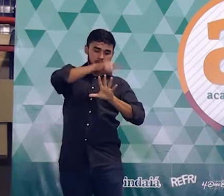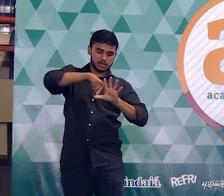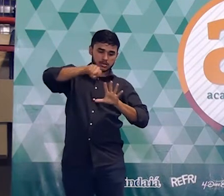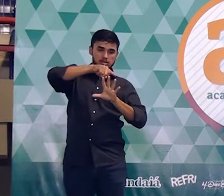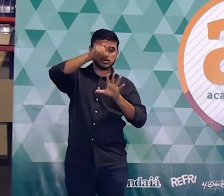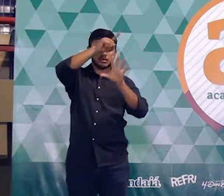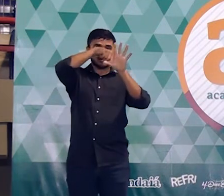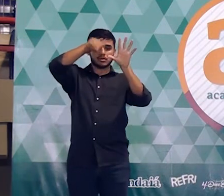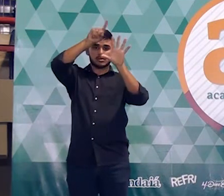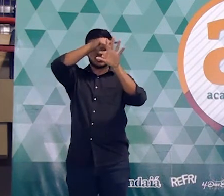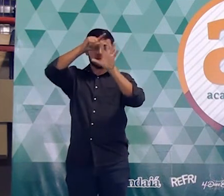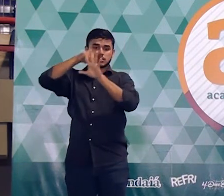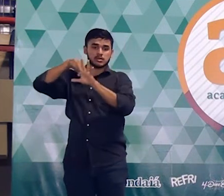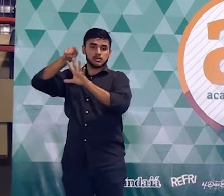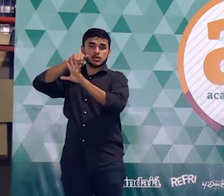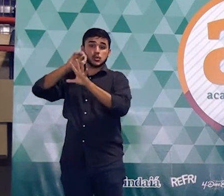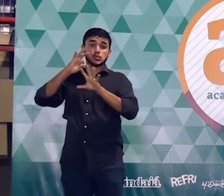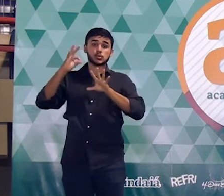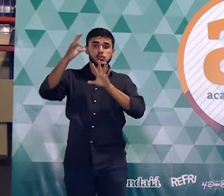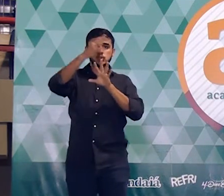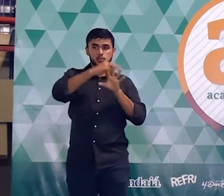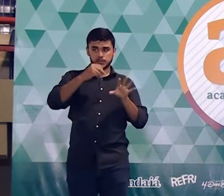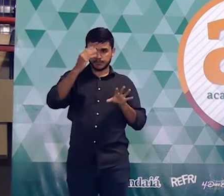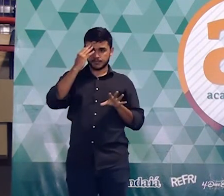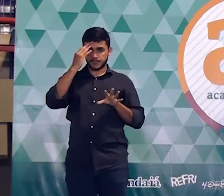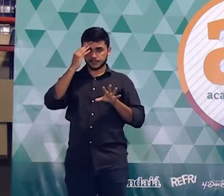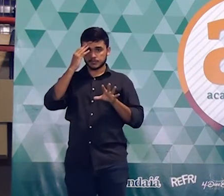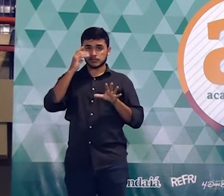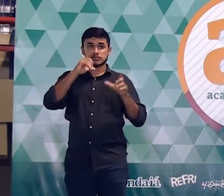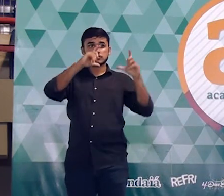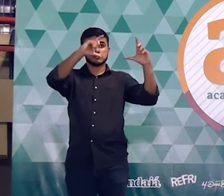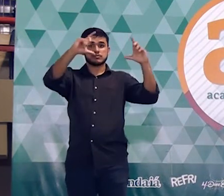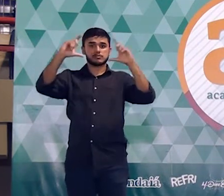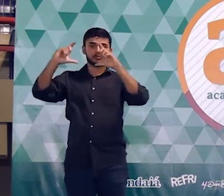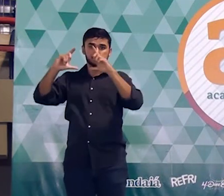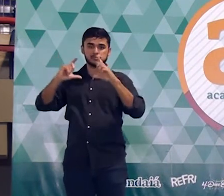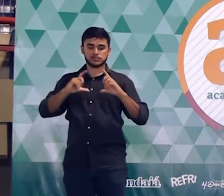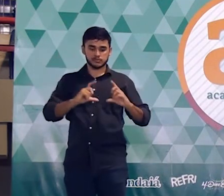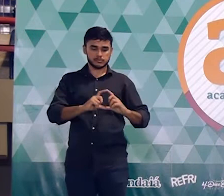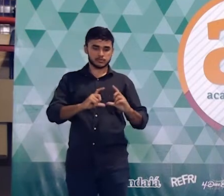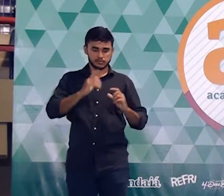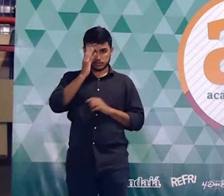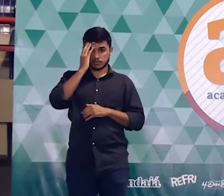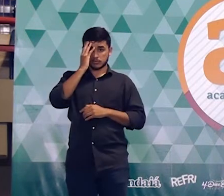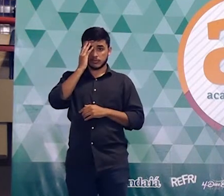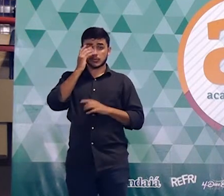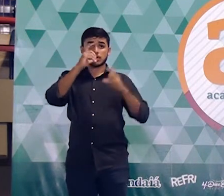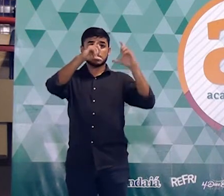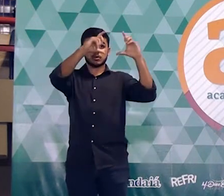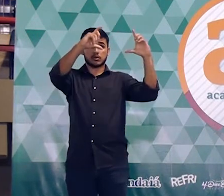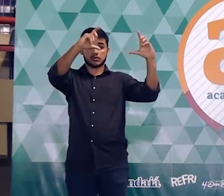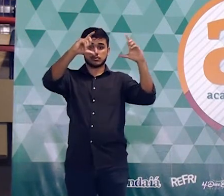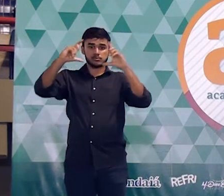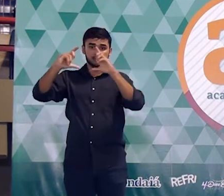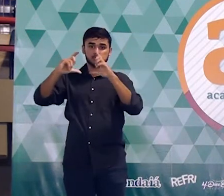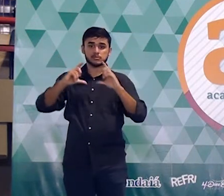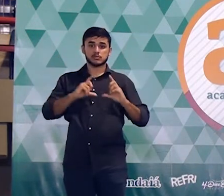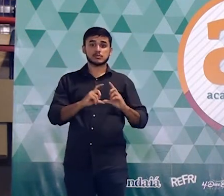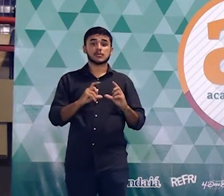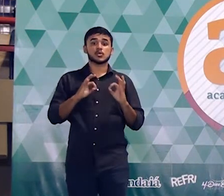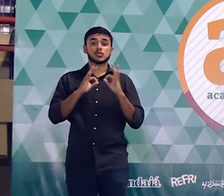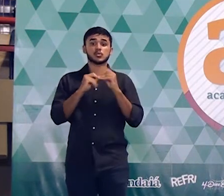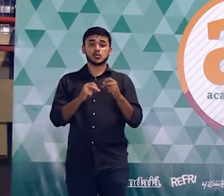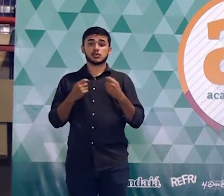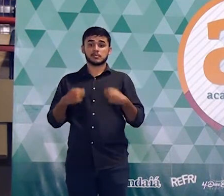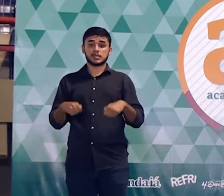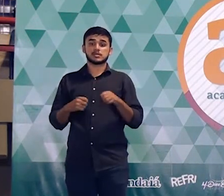corresponde a um pedaço da figura corresponde ao conjunto formado pelas três e o conjunto formado pelas três na hora que a